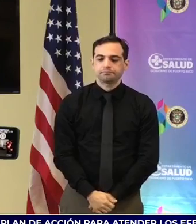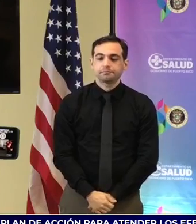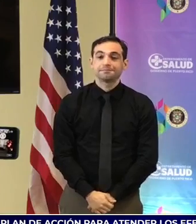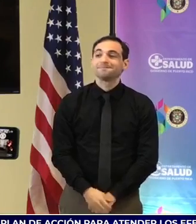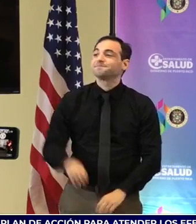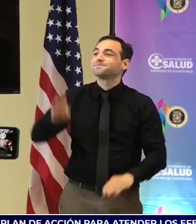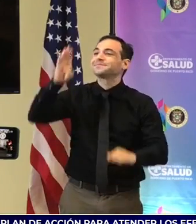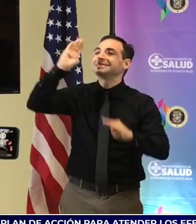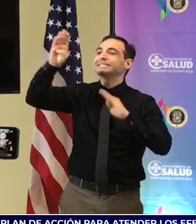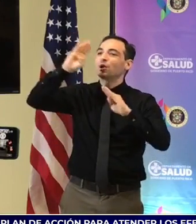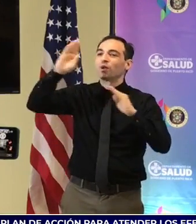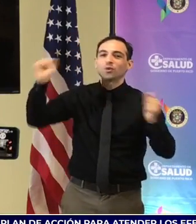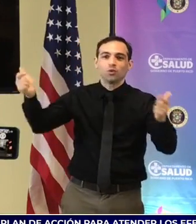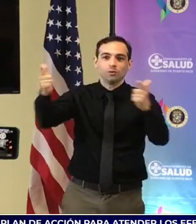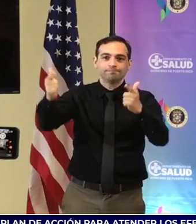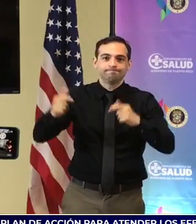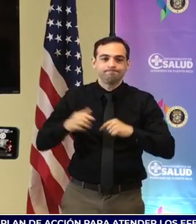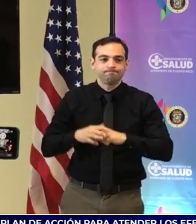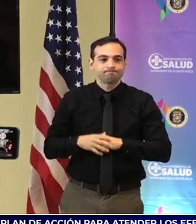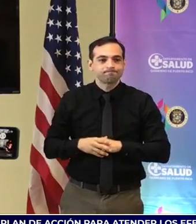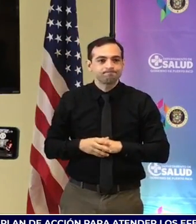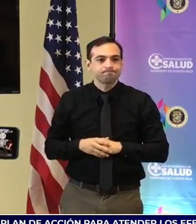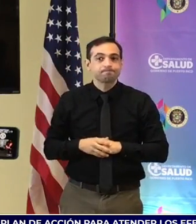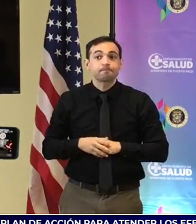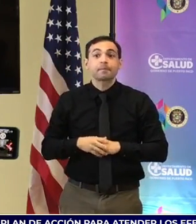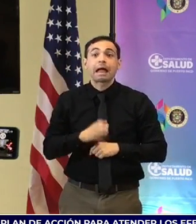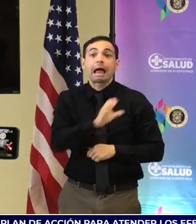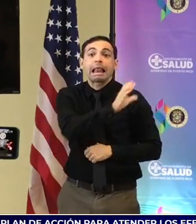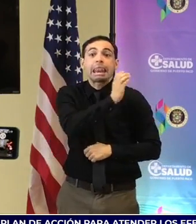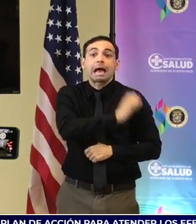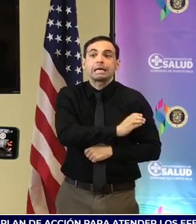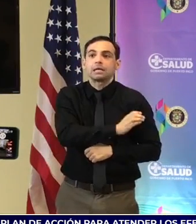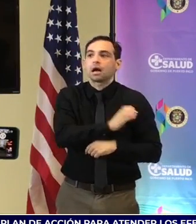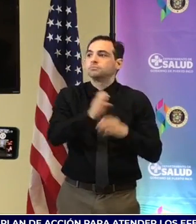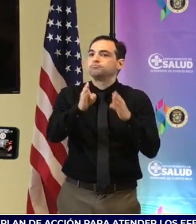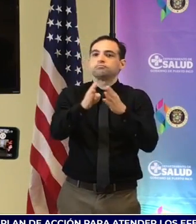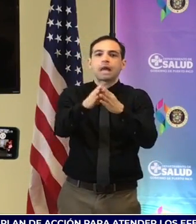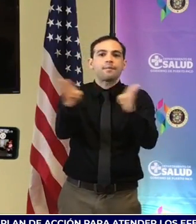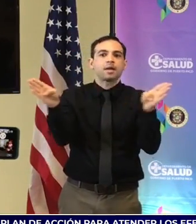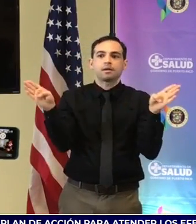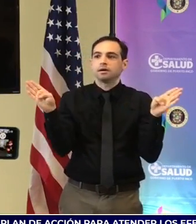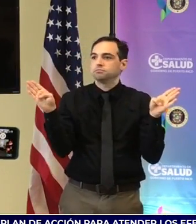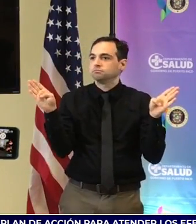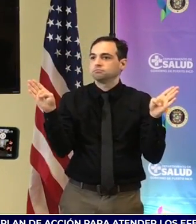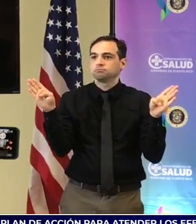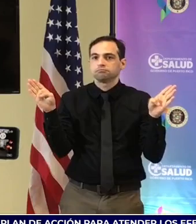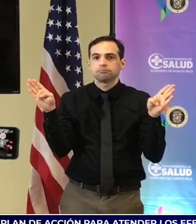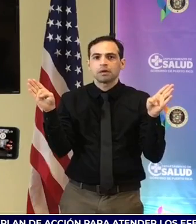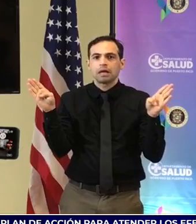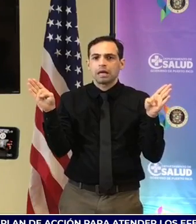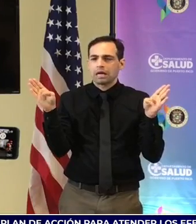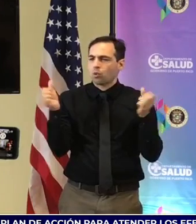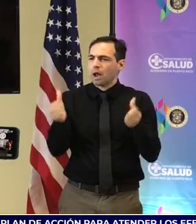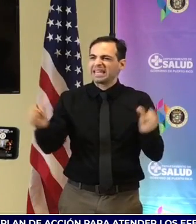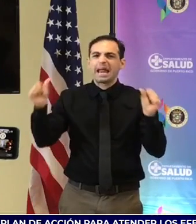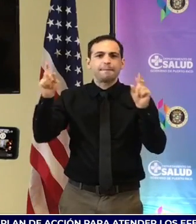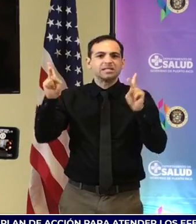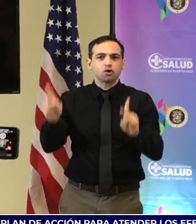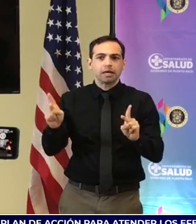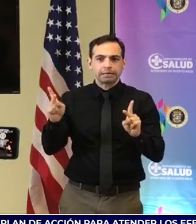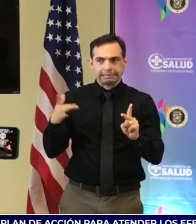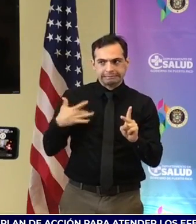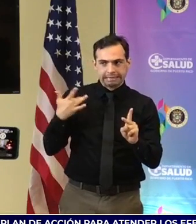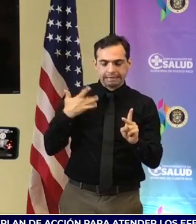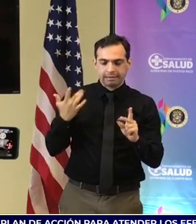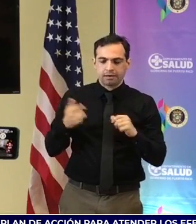Saludos a todos. La clínica está abierta para toda aquella persona que presenta con estos síntomas cuatro